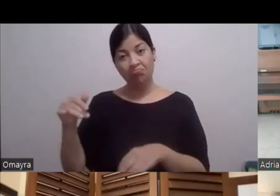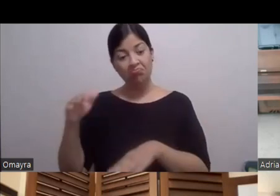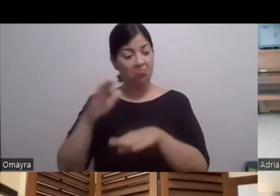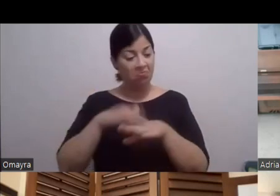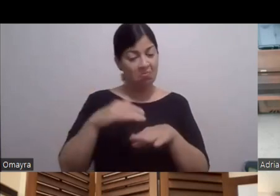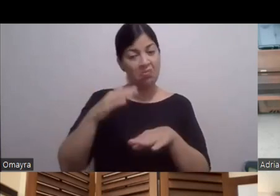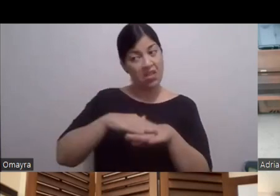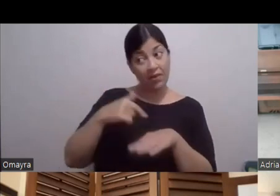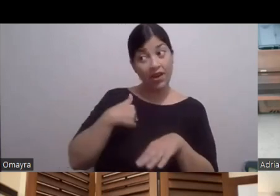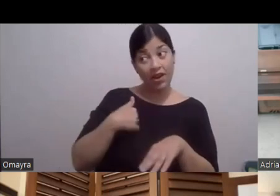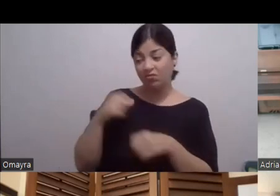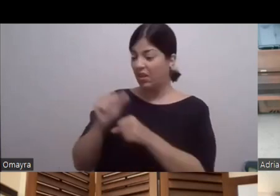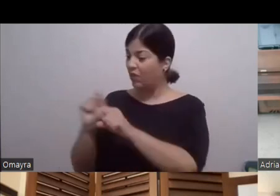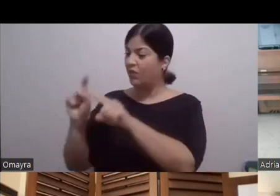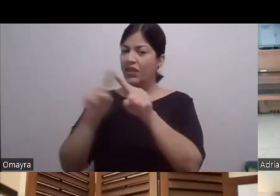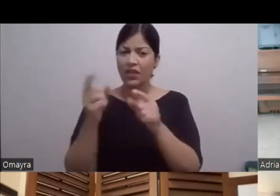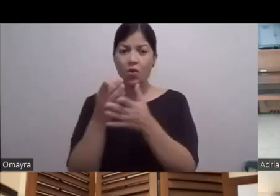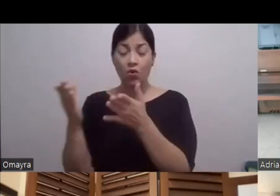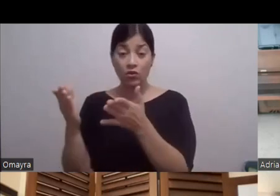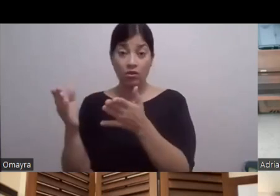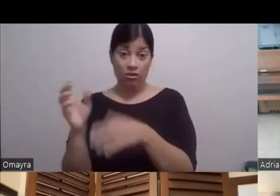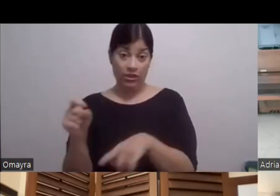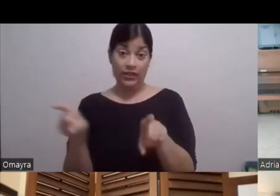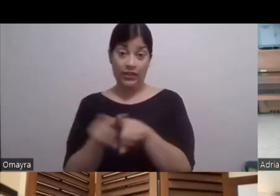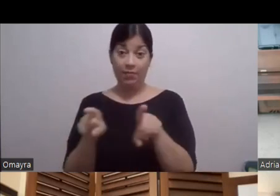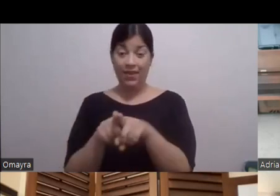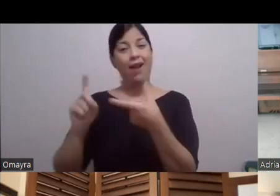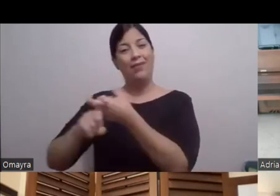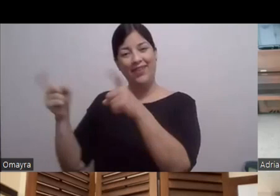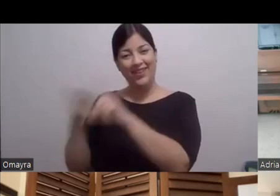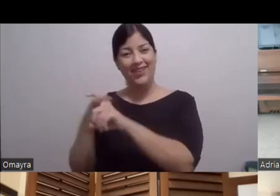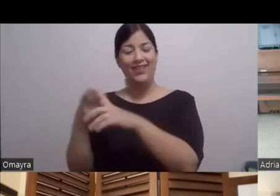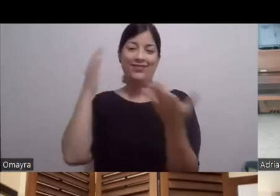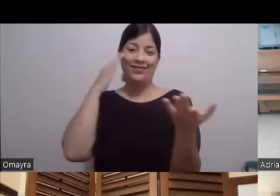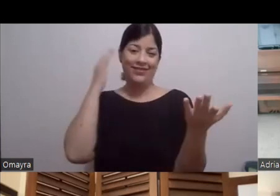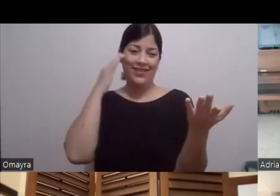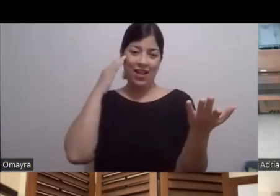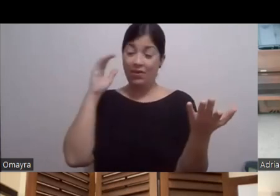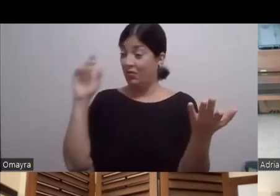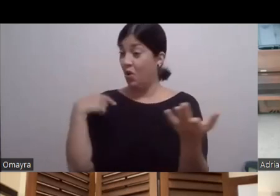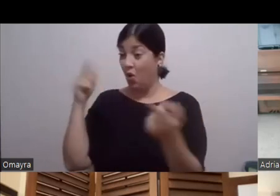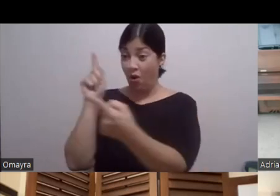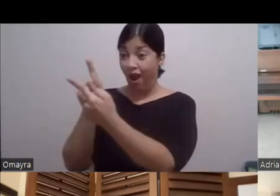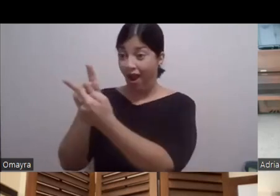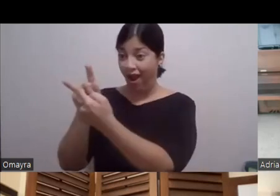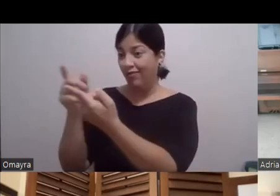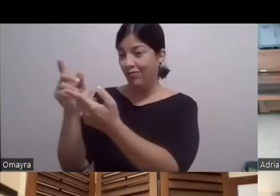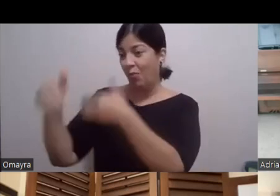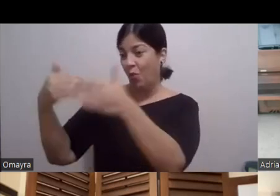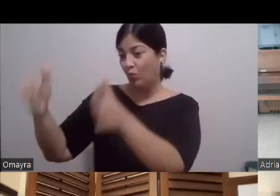otra cosa Y claro También el panismo Porque Ulises nos conocíamos Que producía Raymond producía El amigo también Y pues eso Jalaba también a